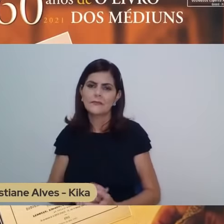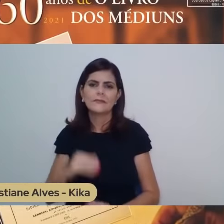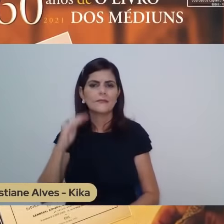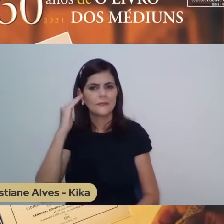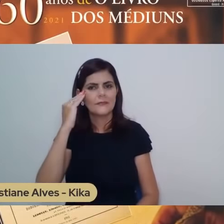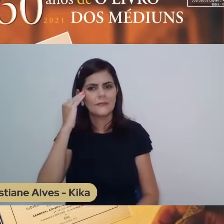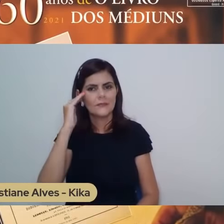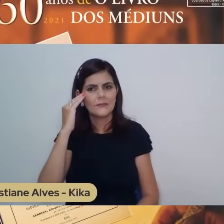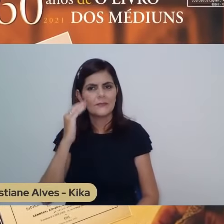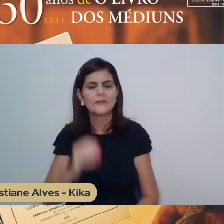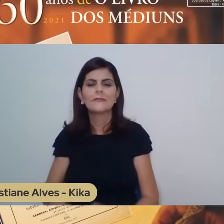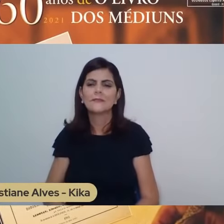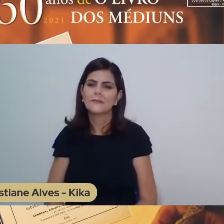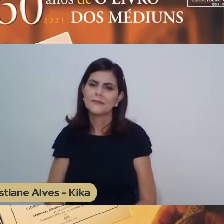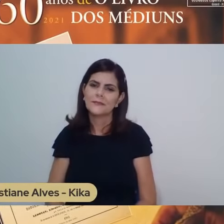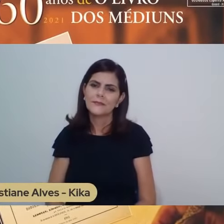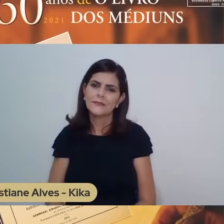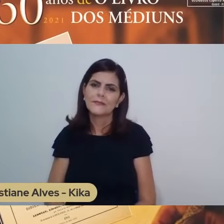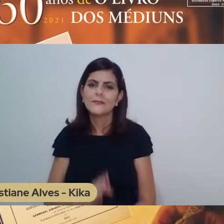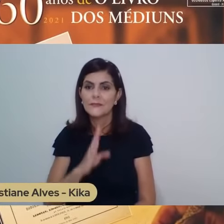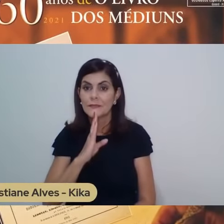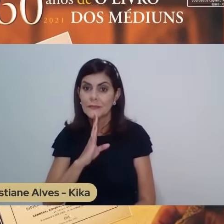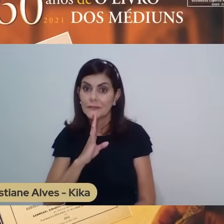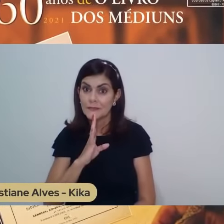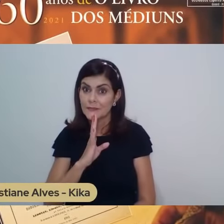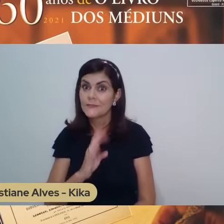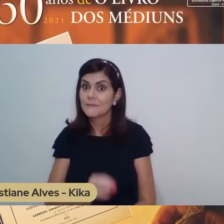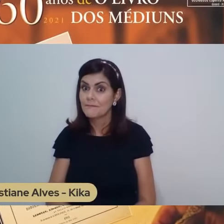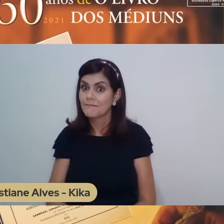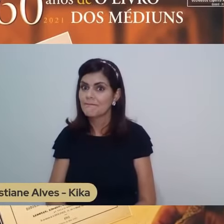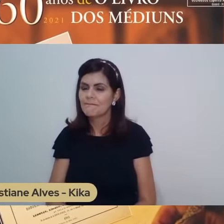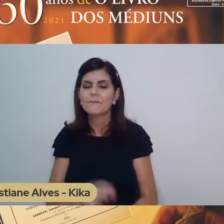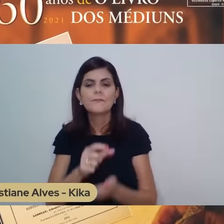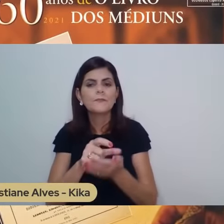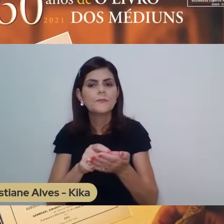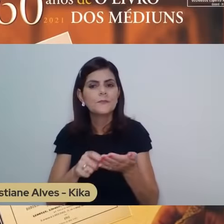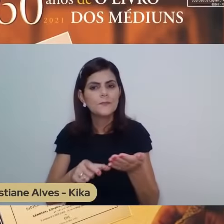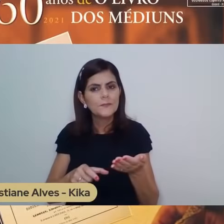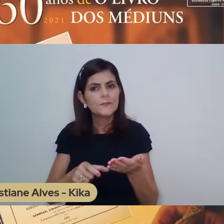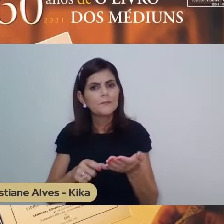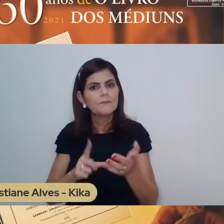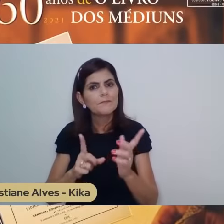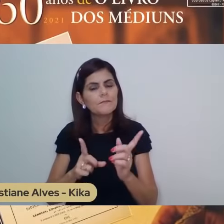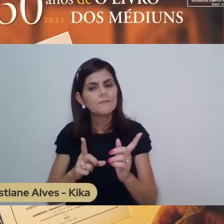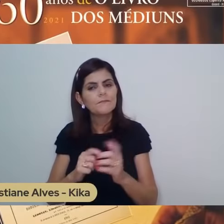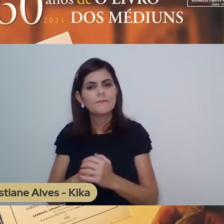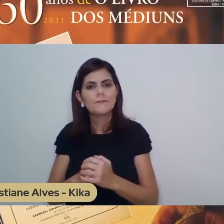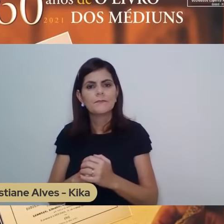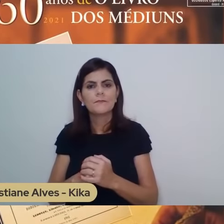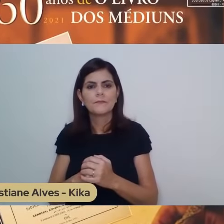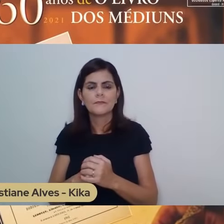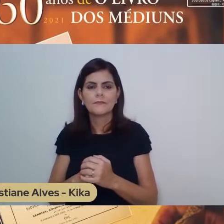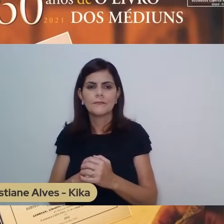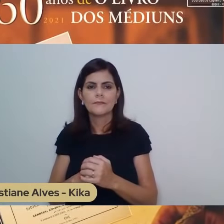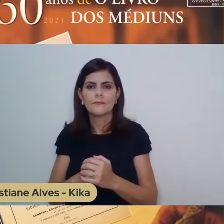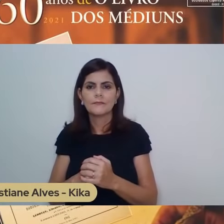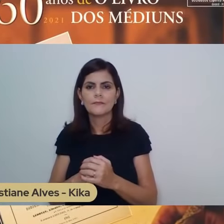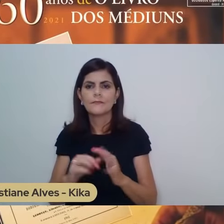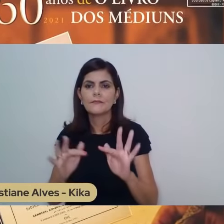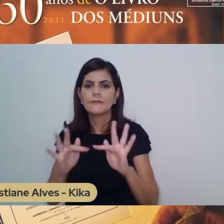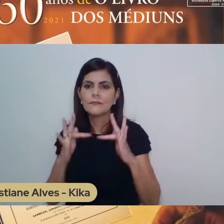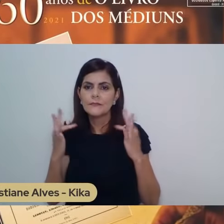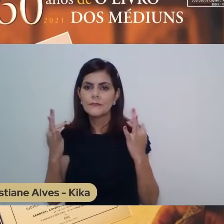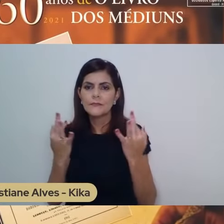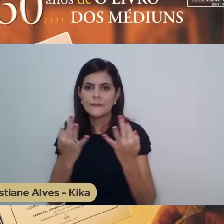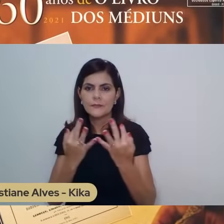percebe que não pode recolher de pronto a simpatia da família espiritual de Jesus, mas não se